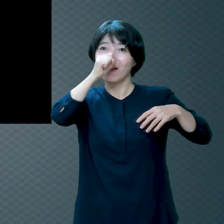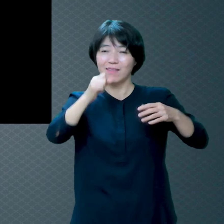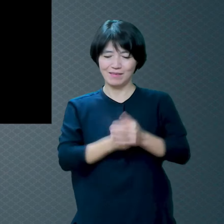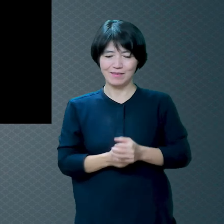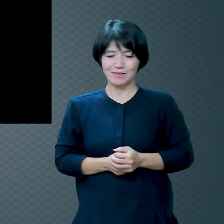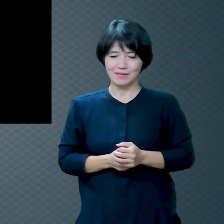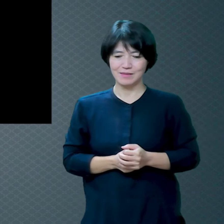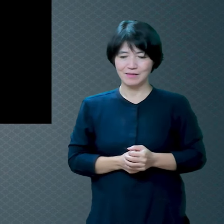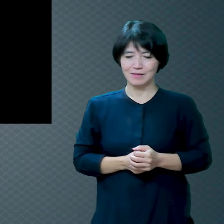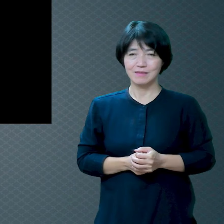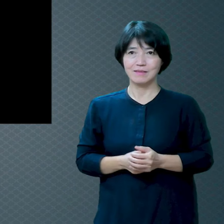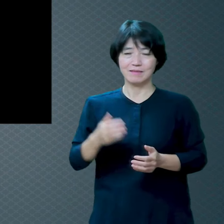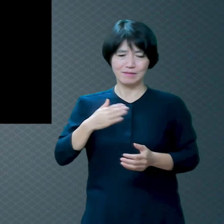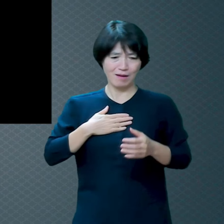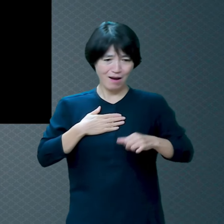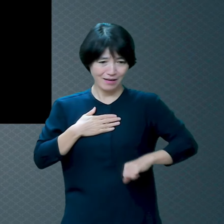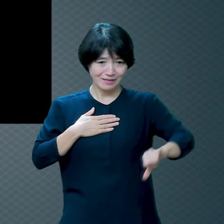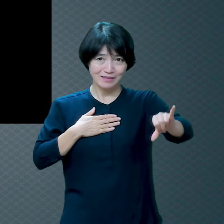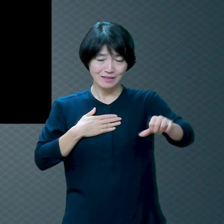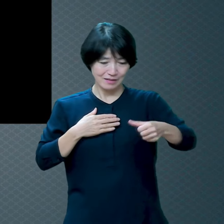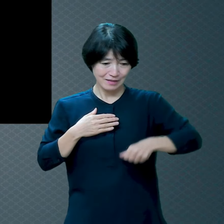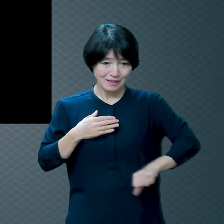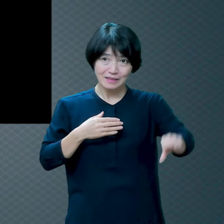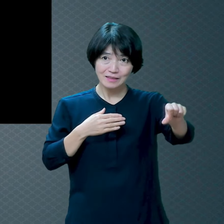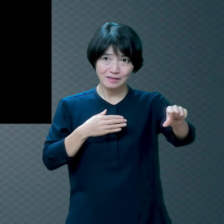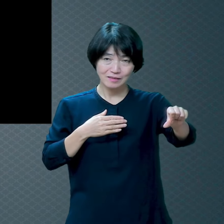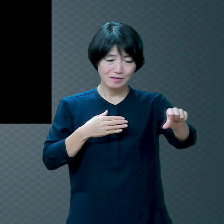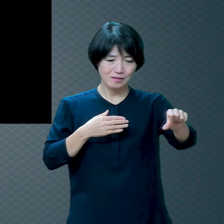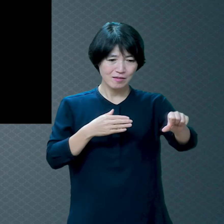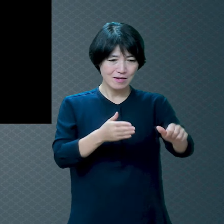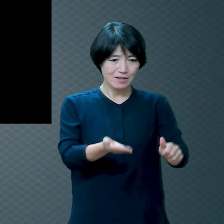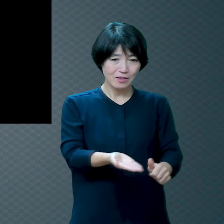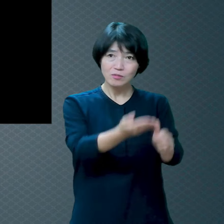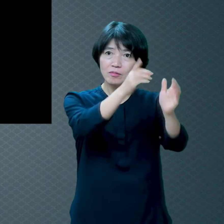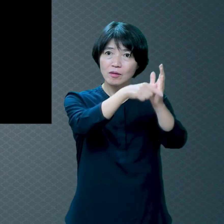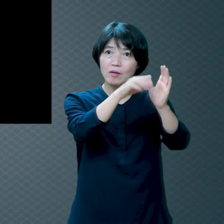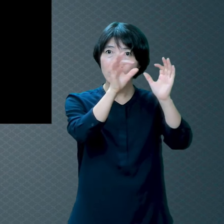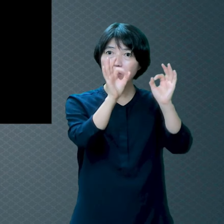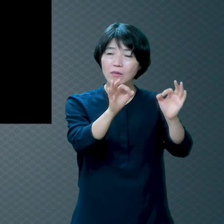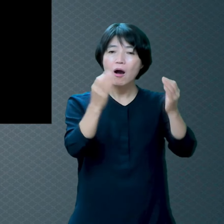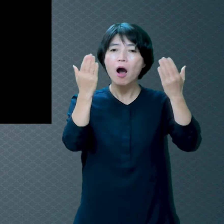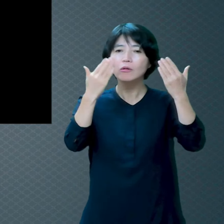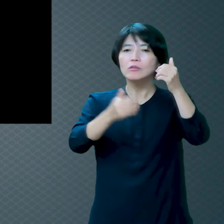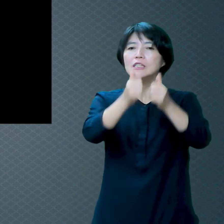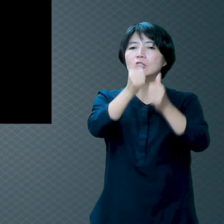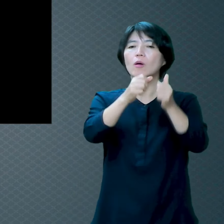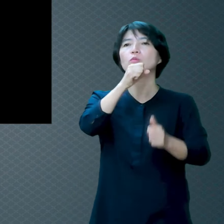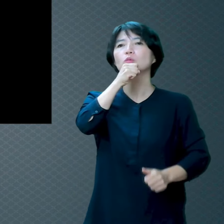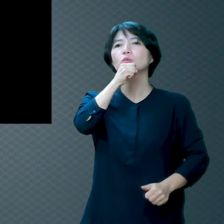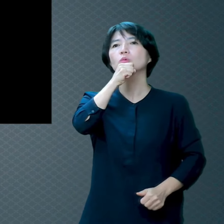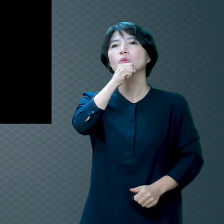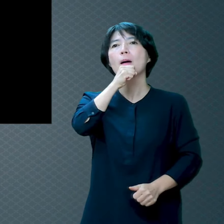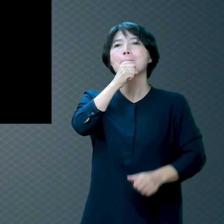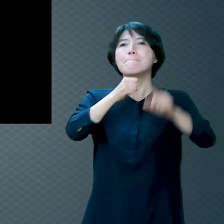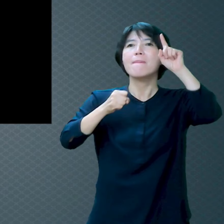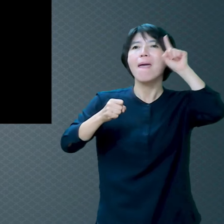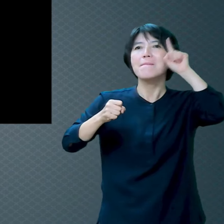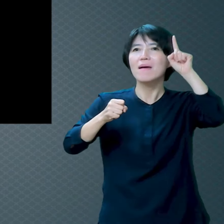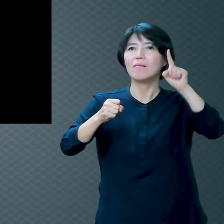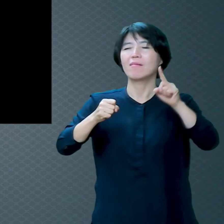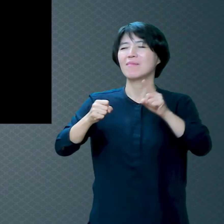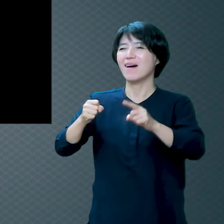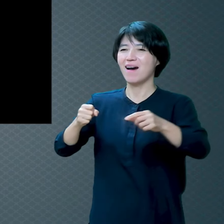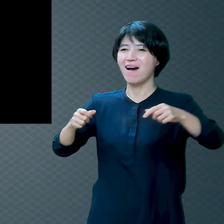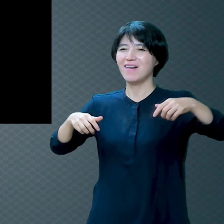아이들도 보니까 학교에서 시험을 봤어요 옛날에 잘 봤어요 그러면 오면서 시험지 막 들고 와요 막 흔들면서